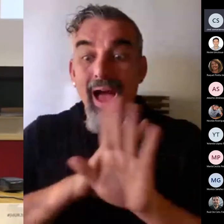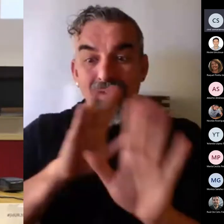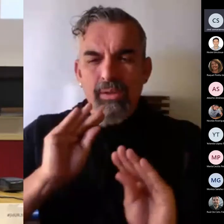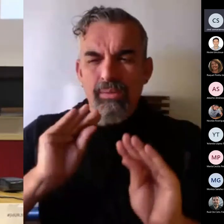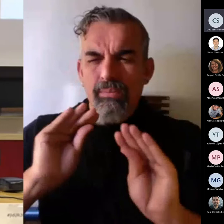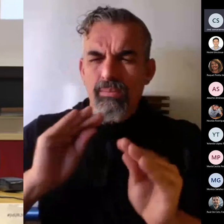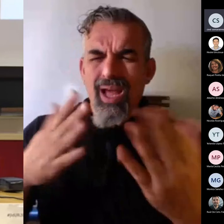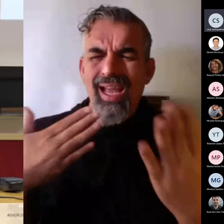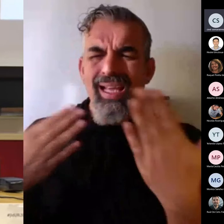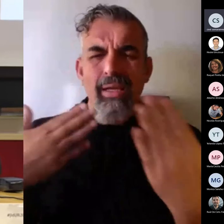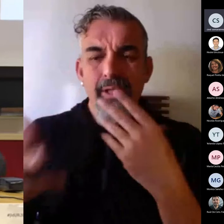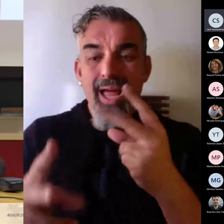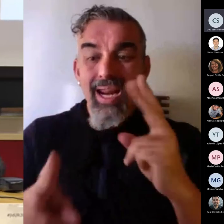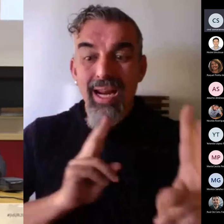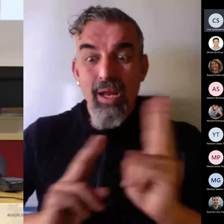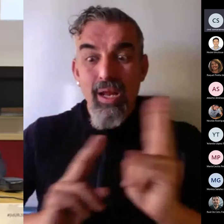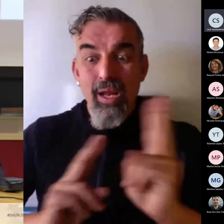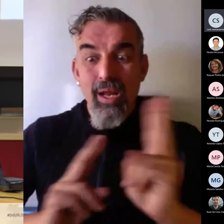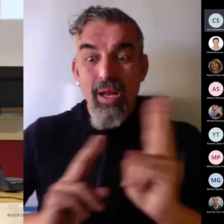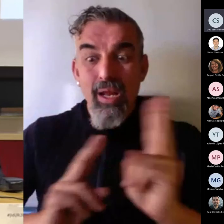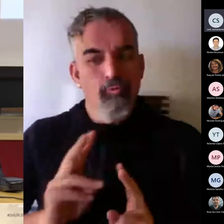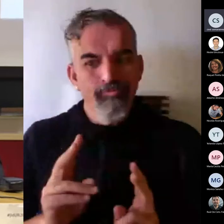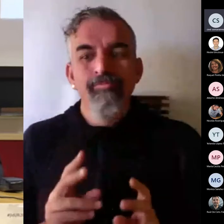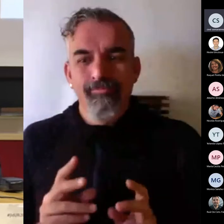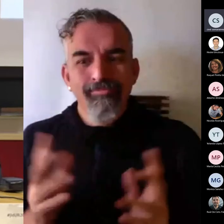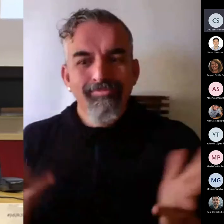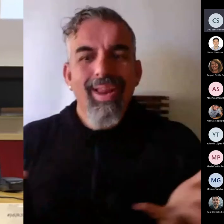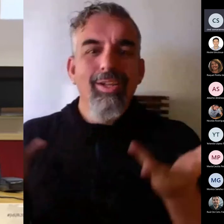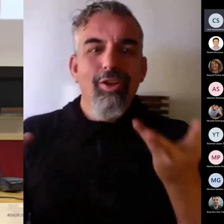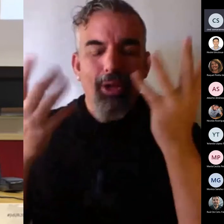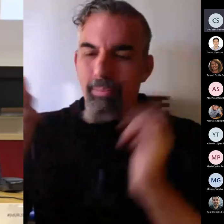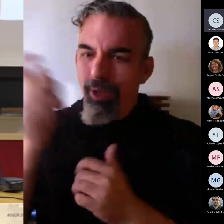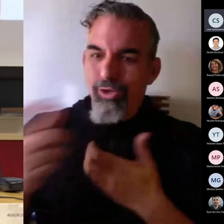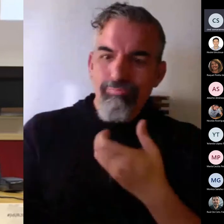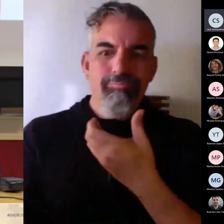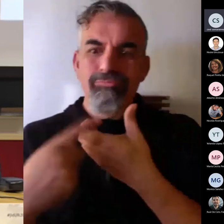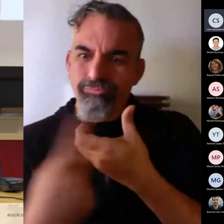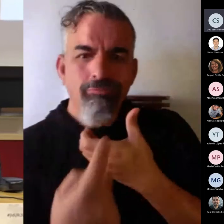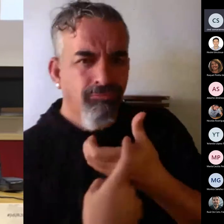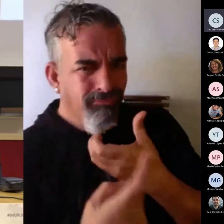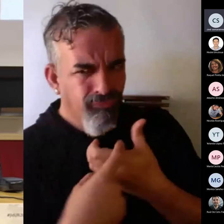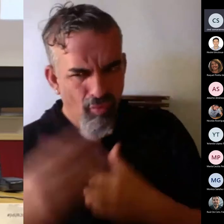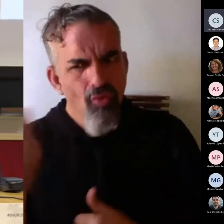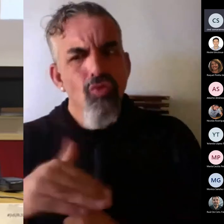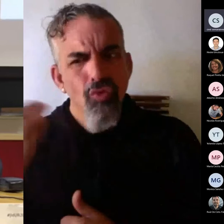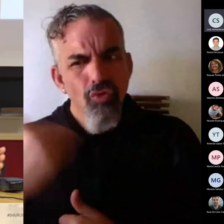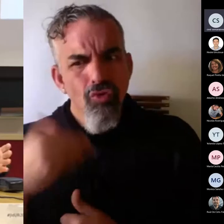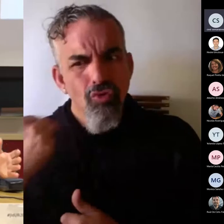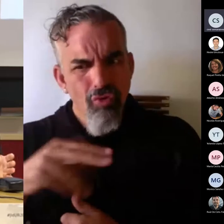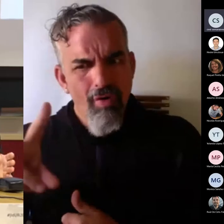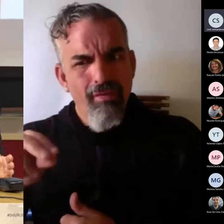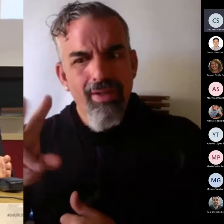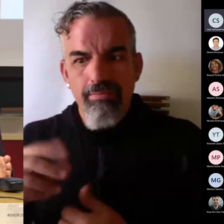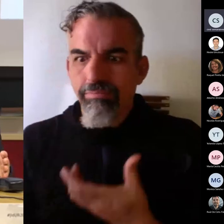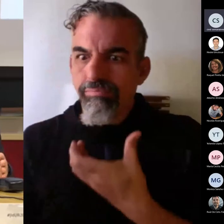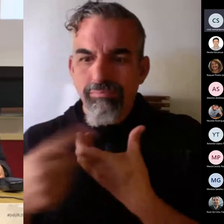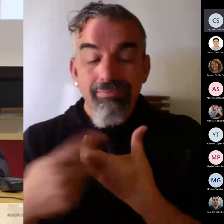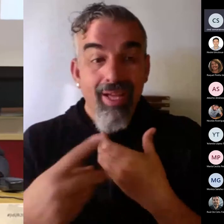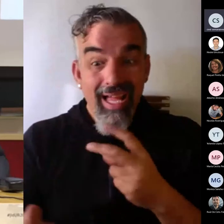que fueron bastante entusiastas, la implicación de todos los participantes fue enorme, llaman la atención.